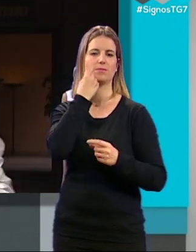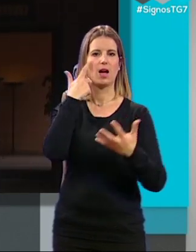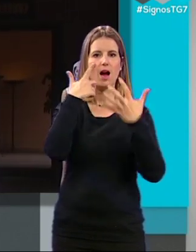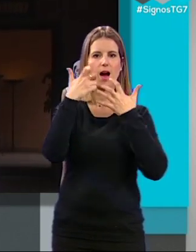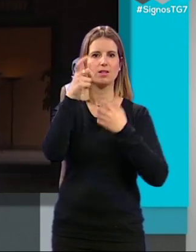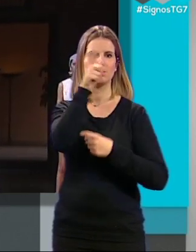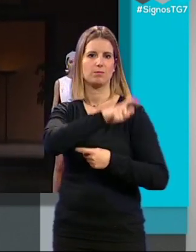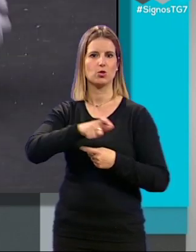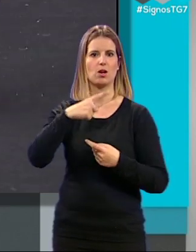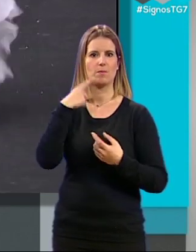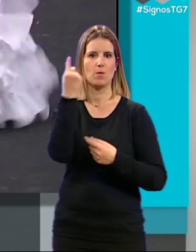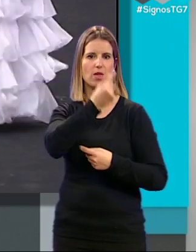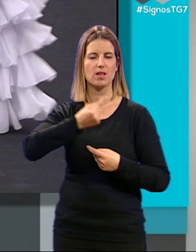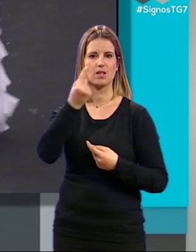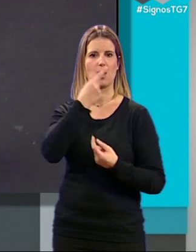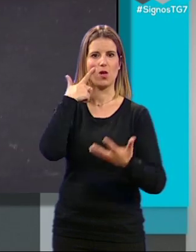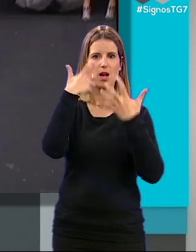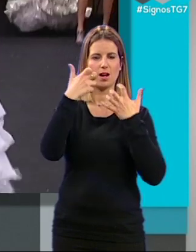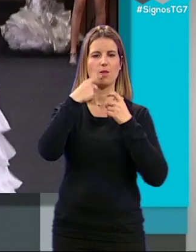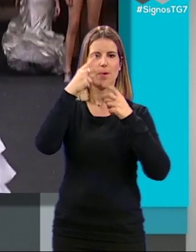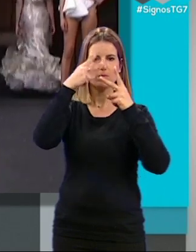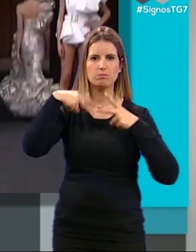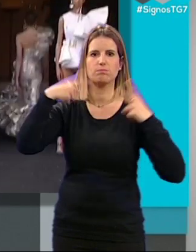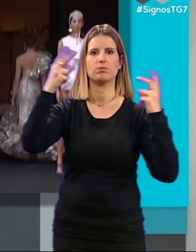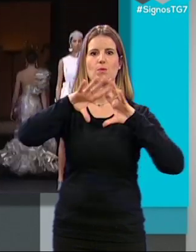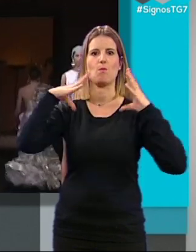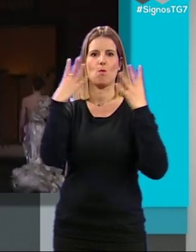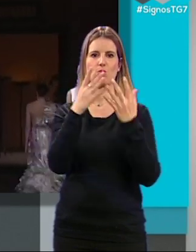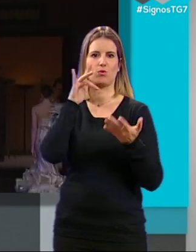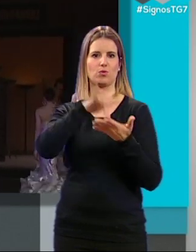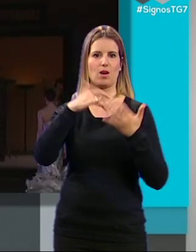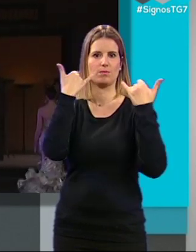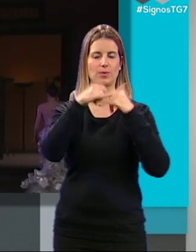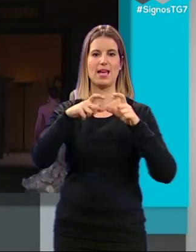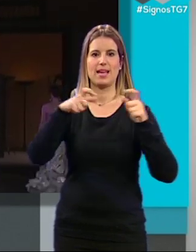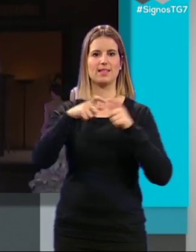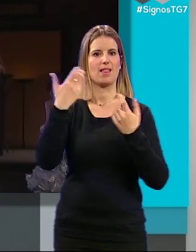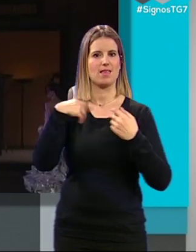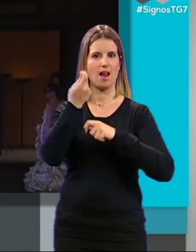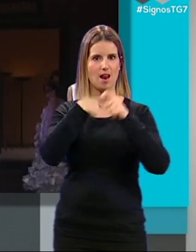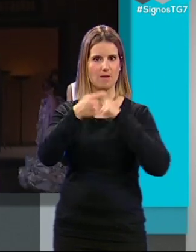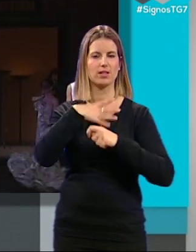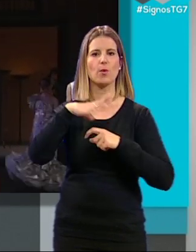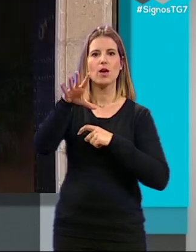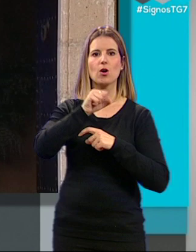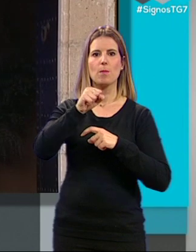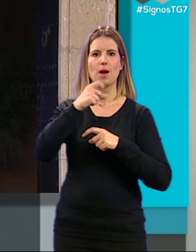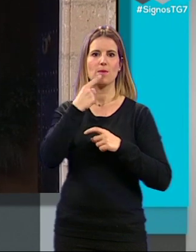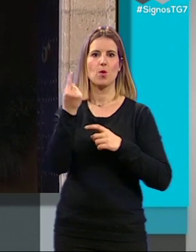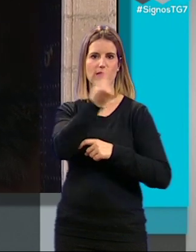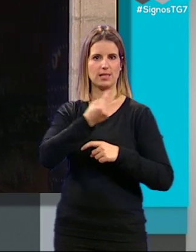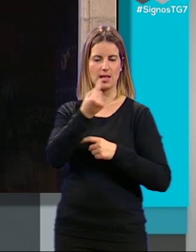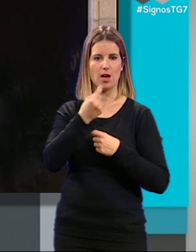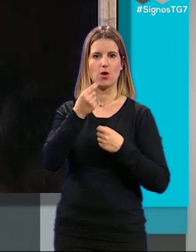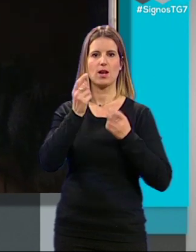hacer de los creadores granadinos y mostrarlo al mundo en un evento único. Las entradas ya están a la venta y se pueden adquirir a través de los diseñadores